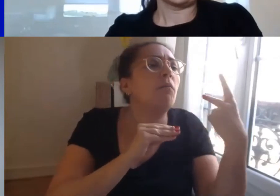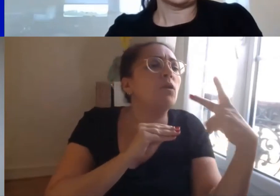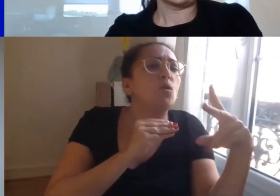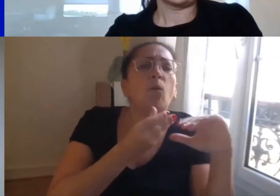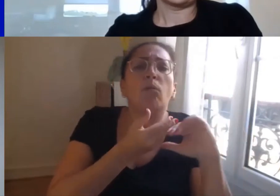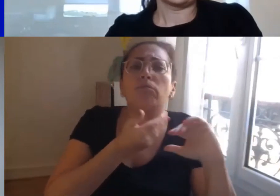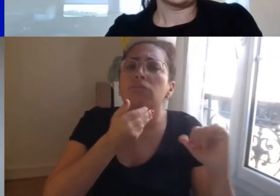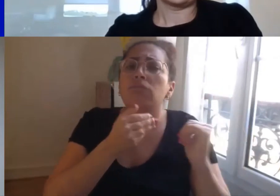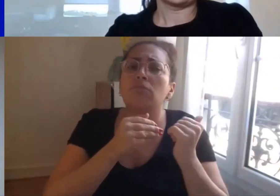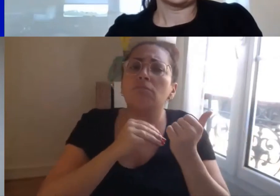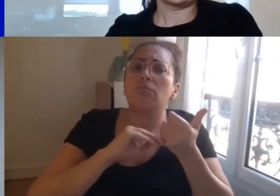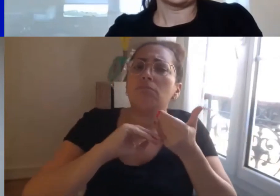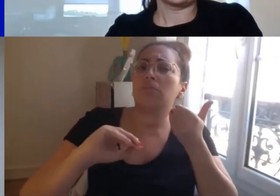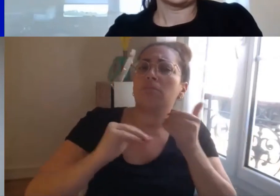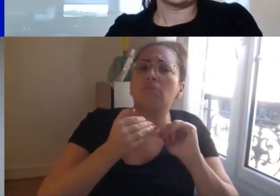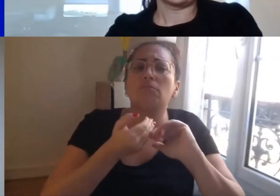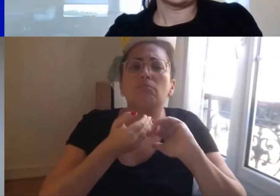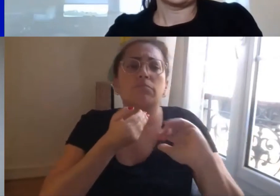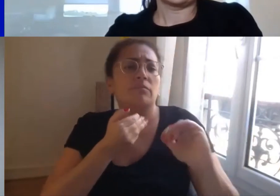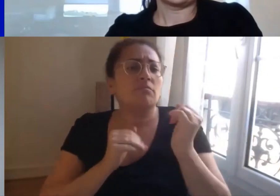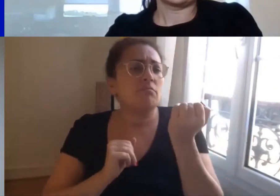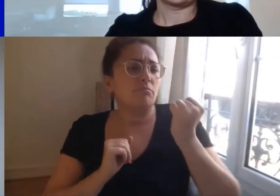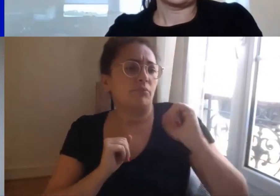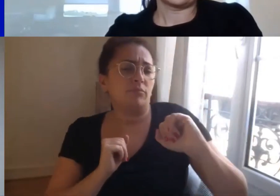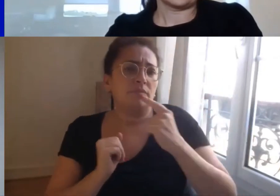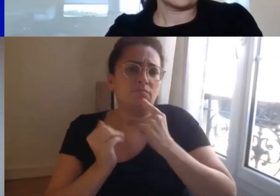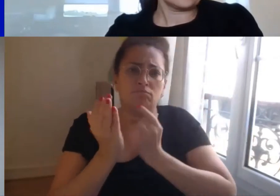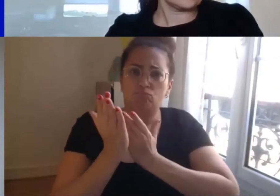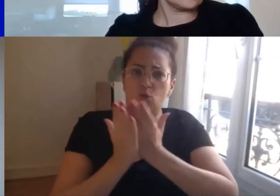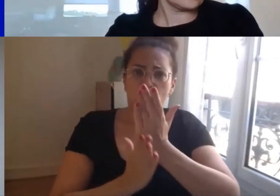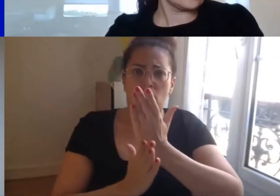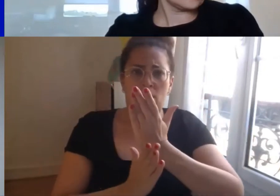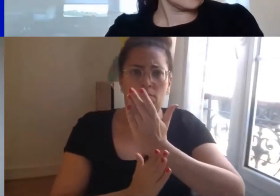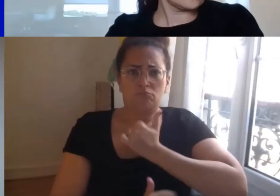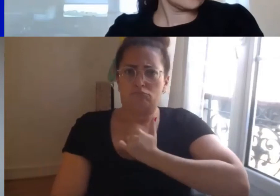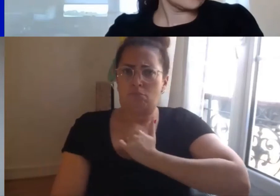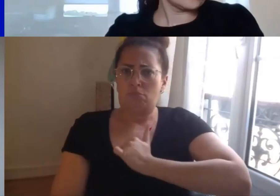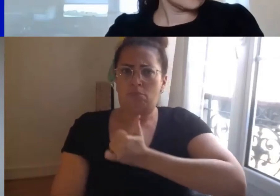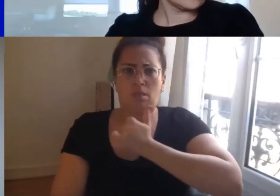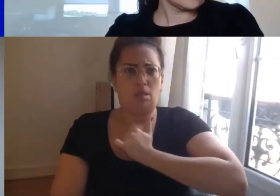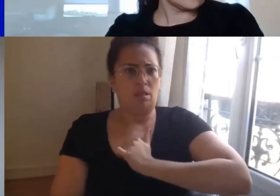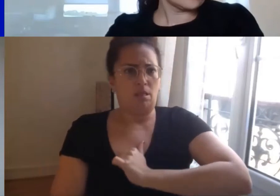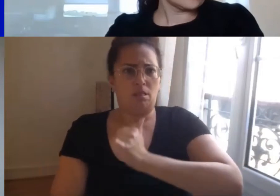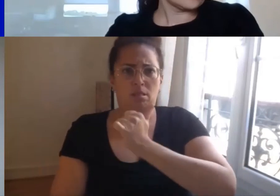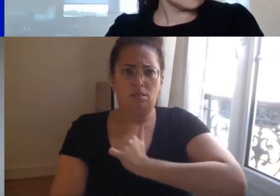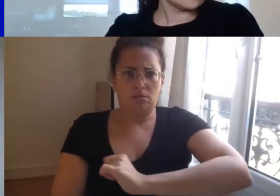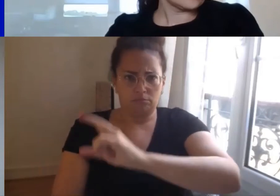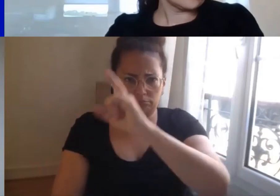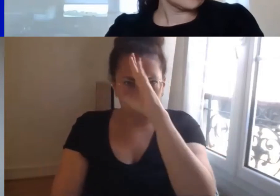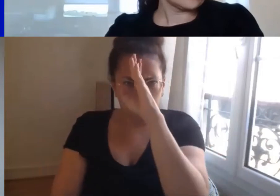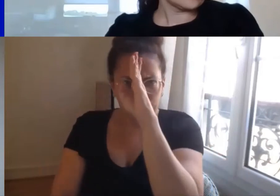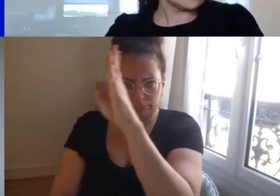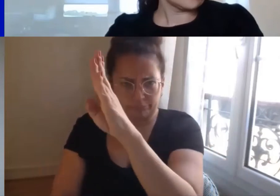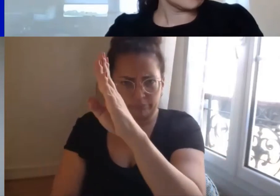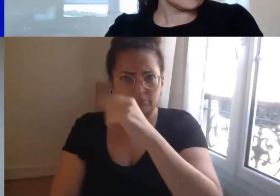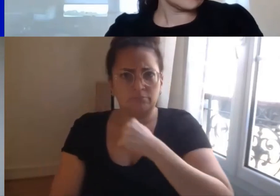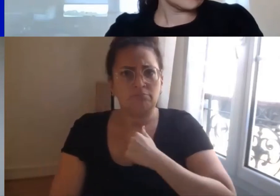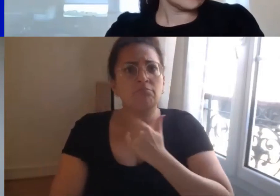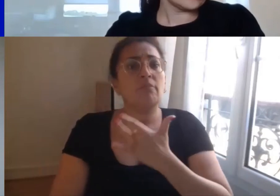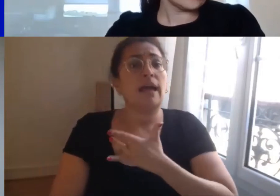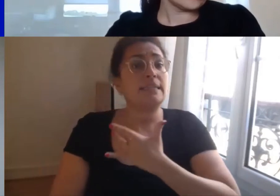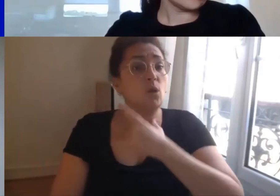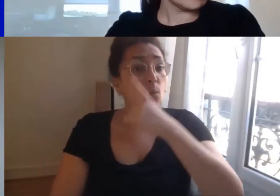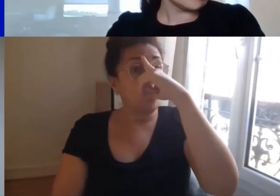dans la réalisation de leurs projets individuels en ne cherchant que l'intérêt qu'ils ont